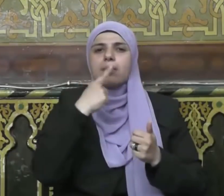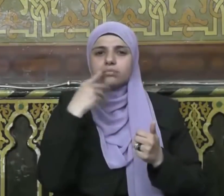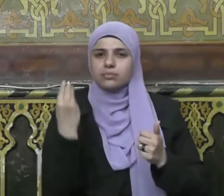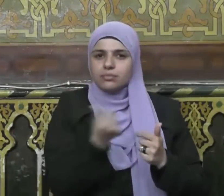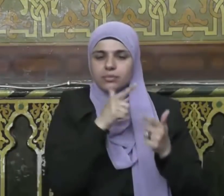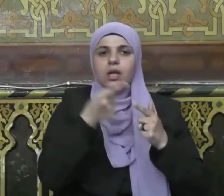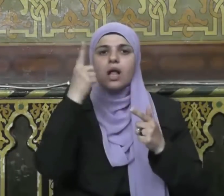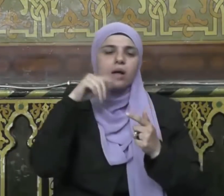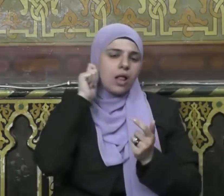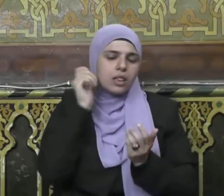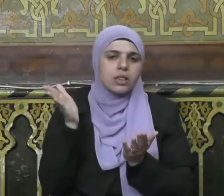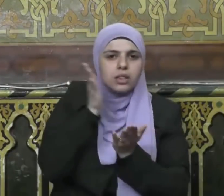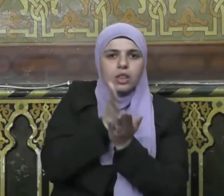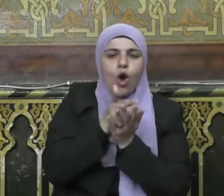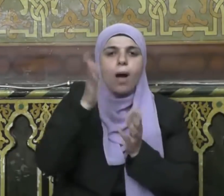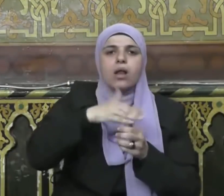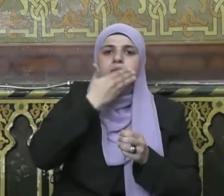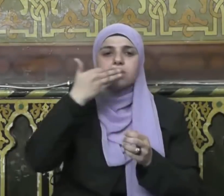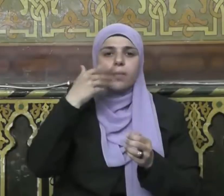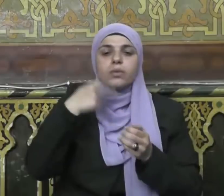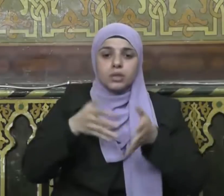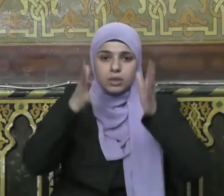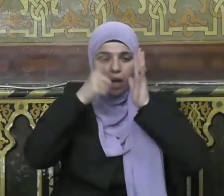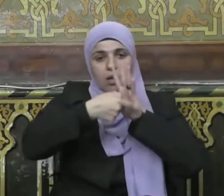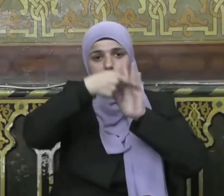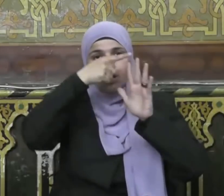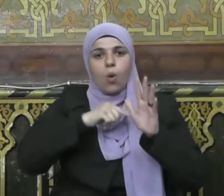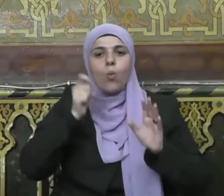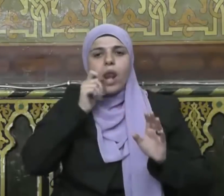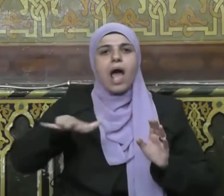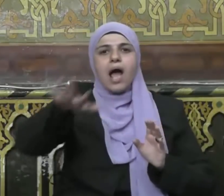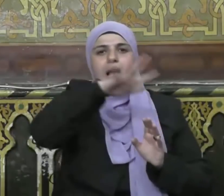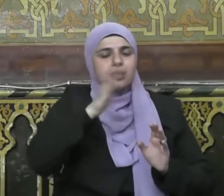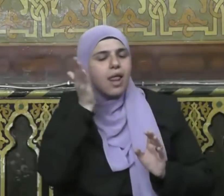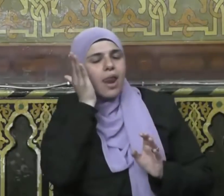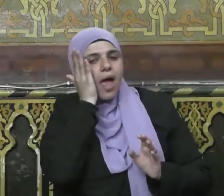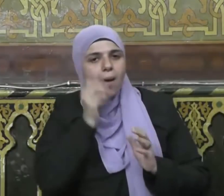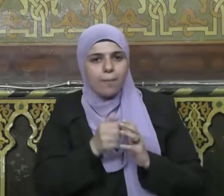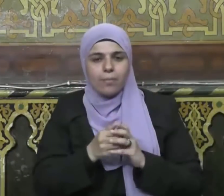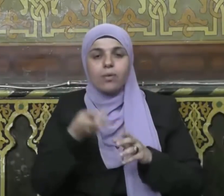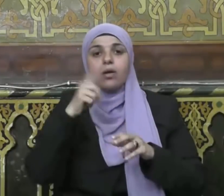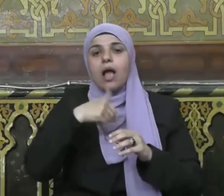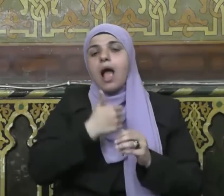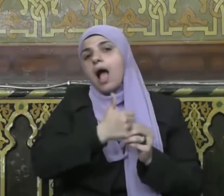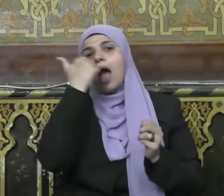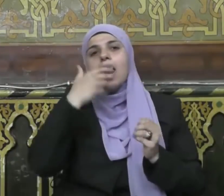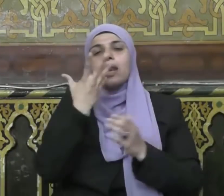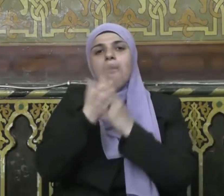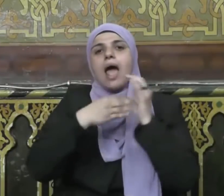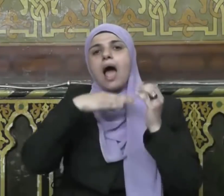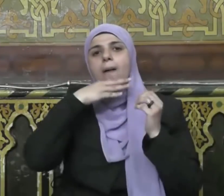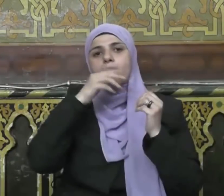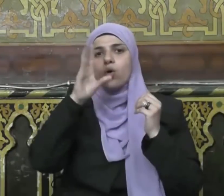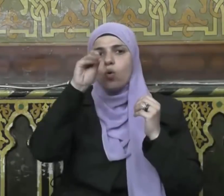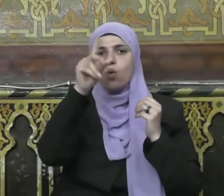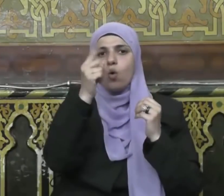يطلع على حقيقته أحد فالصائم قد يخلو بنفسه ولا يراه أحد إلا الله عز وجل